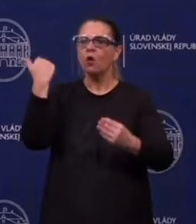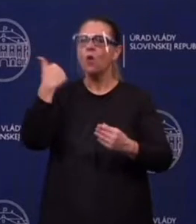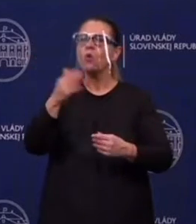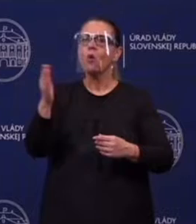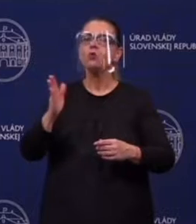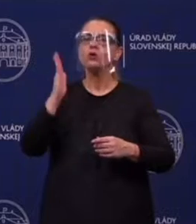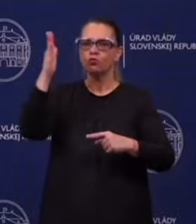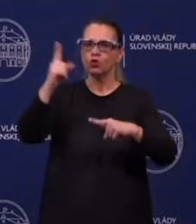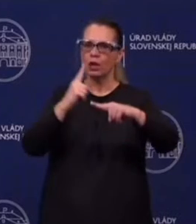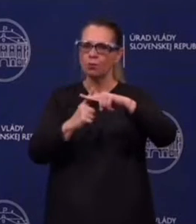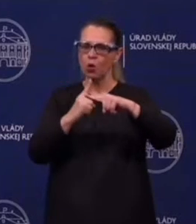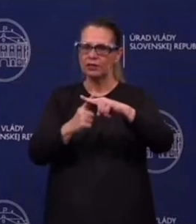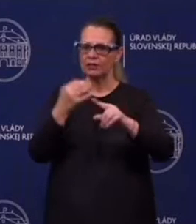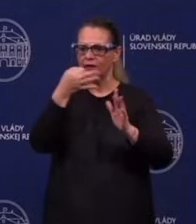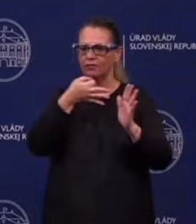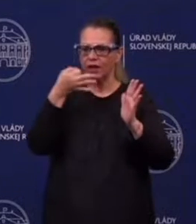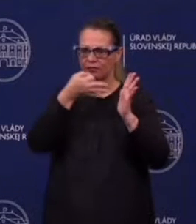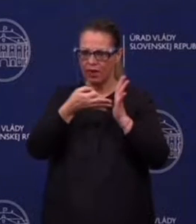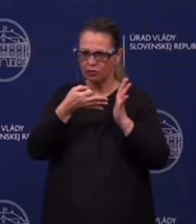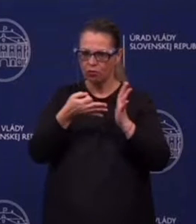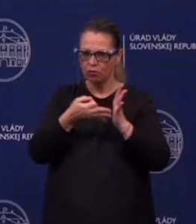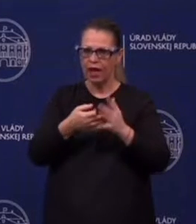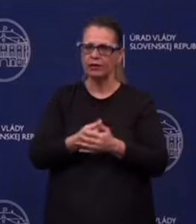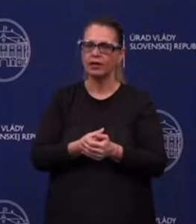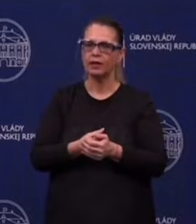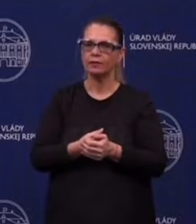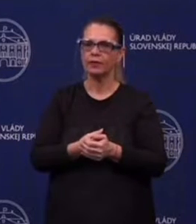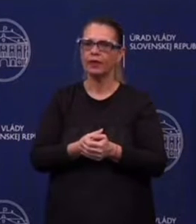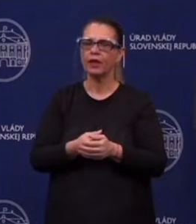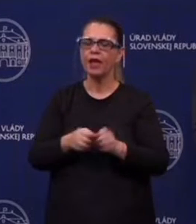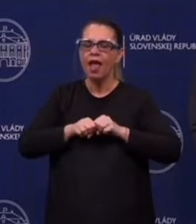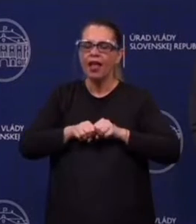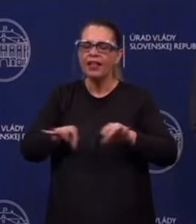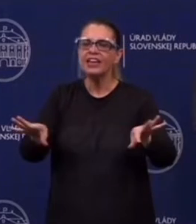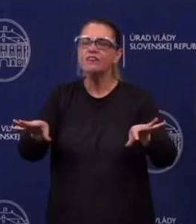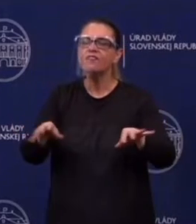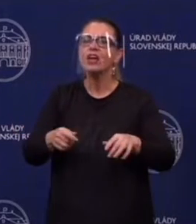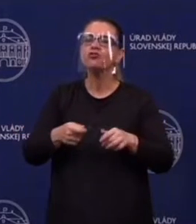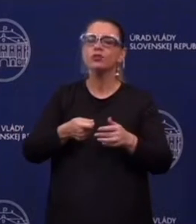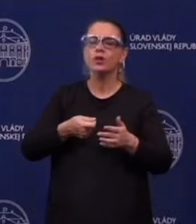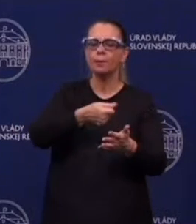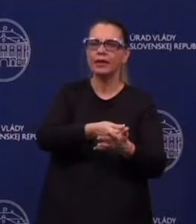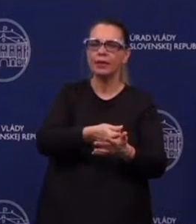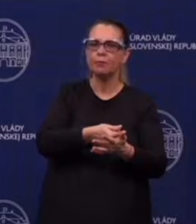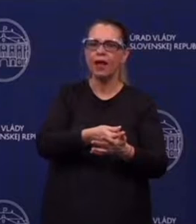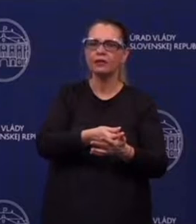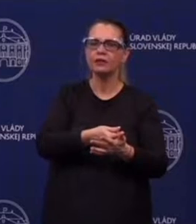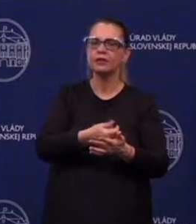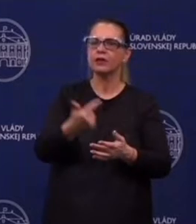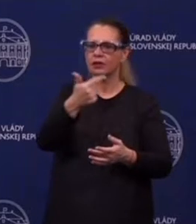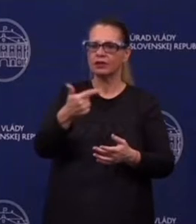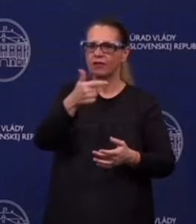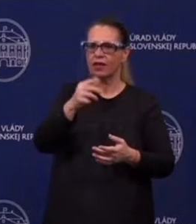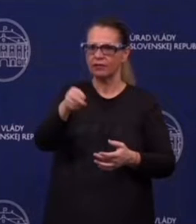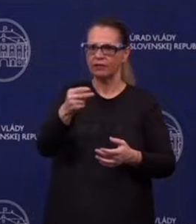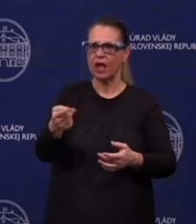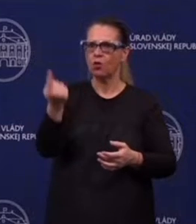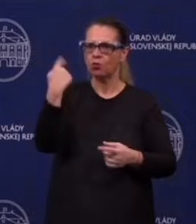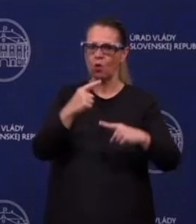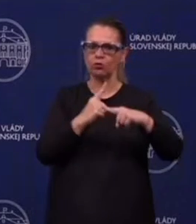testovaných. A vzhľadom na to, že vlastne ten infekčný príplatok pre zdravotníckých pracovníkov bolo 20 eur od pozitívneho testu.